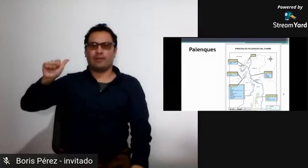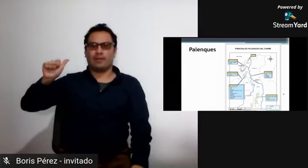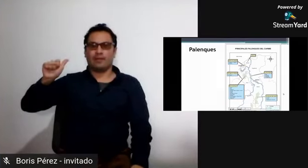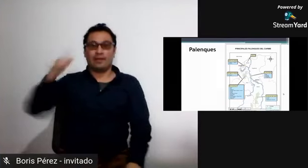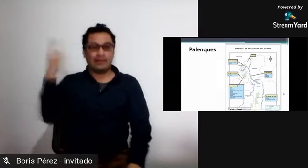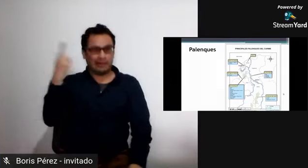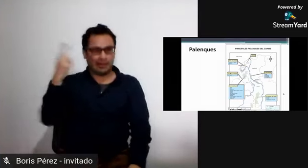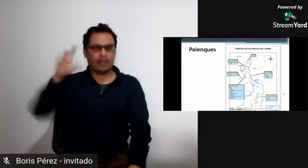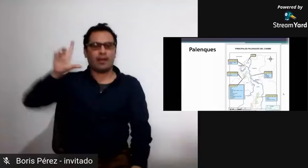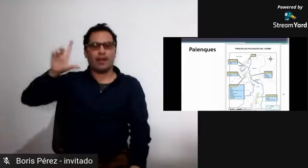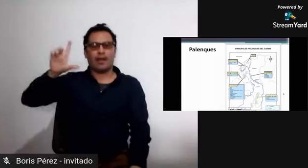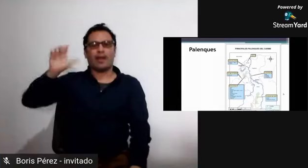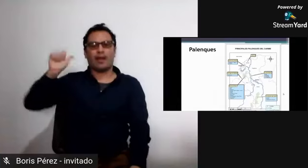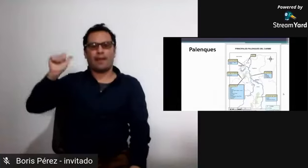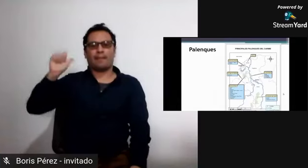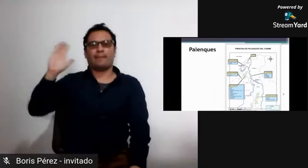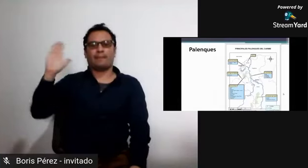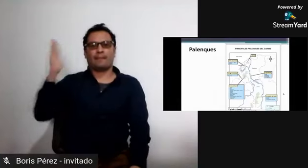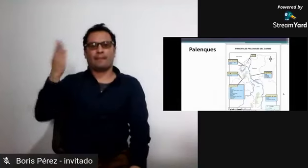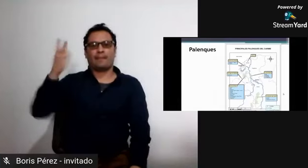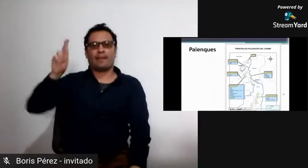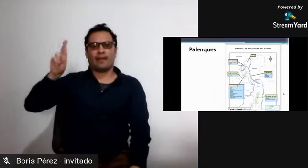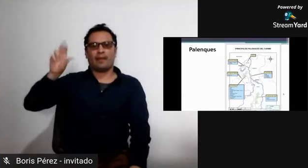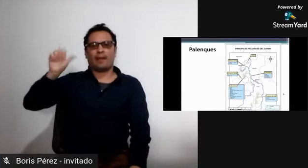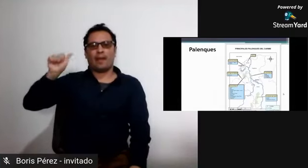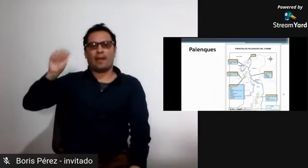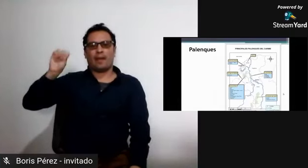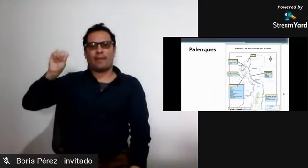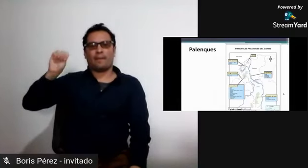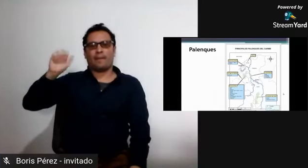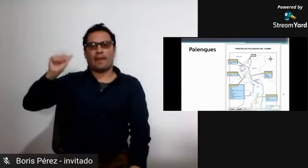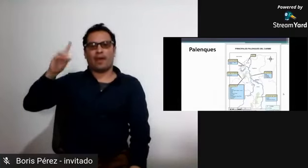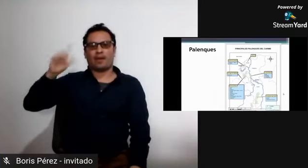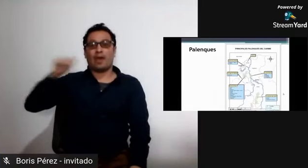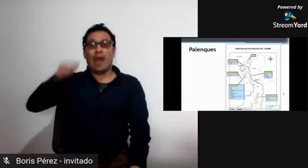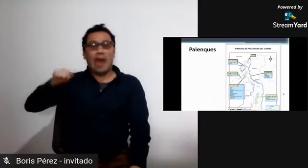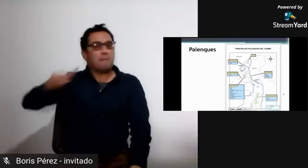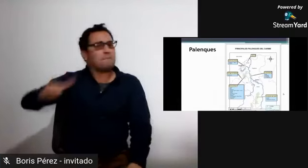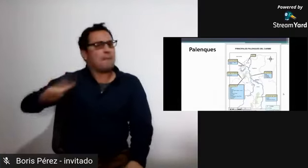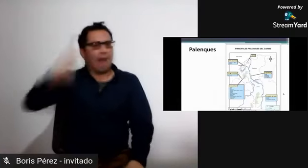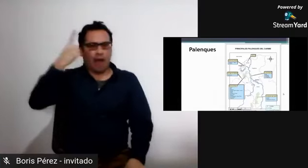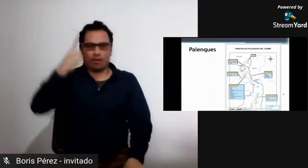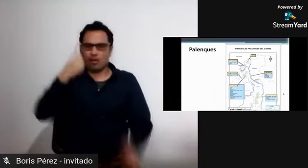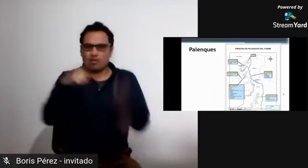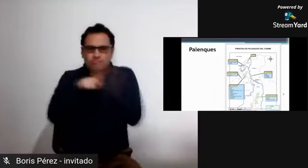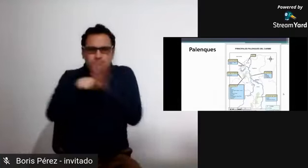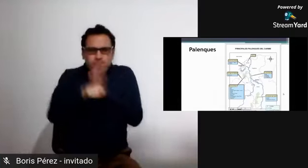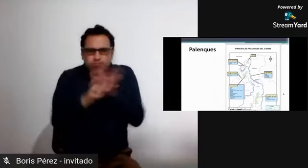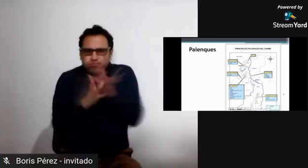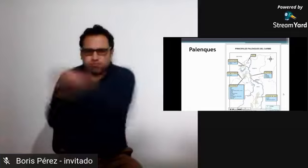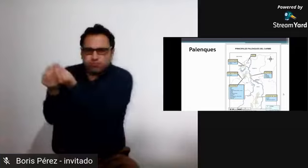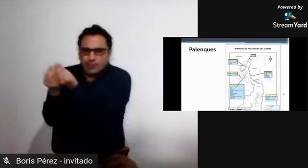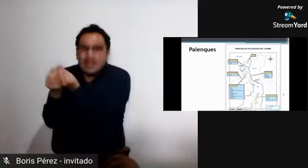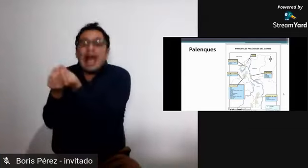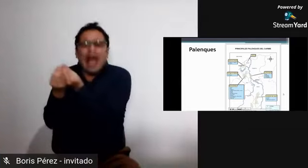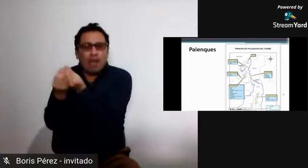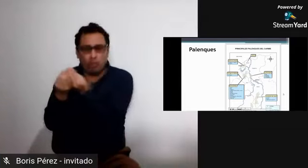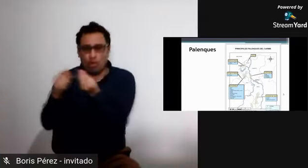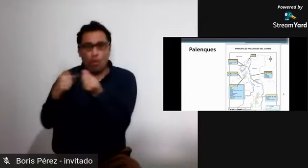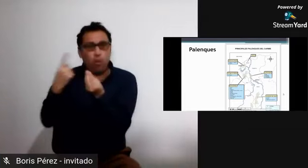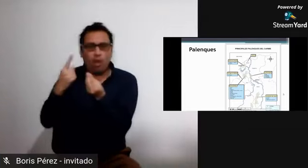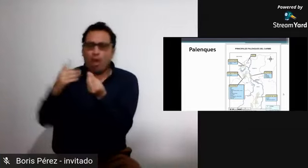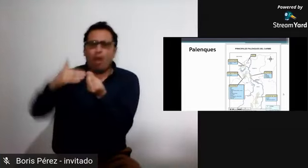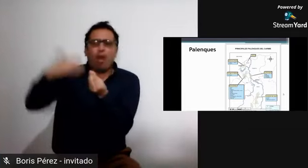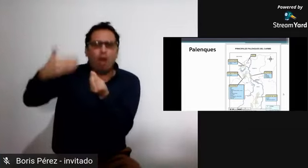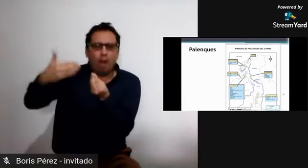Que se llamó la ramada, ¿sí? Lo repito, la ramada. Sí, es uno de los primeros